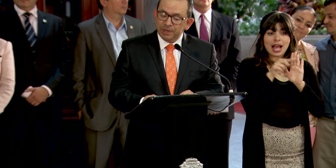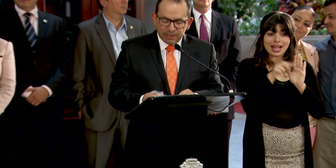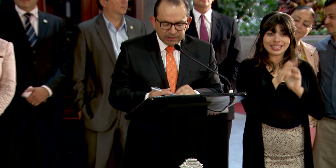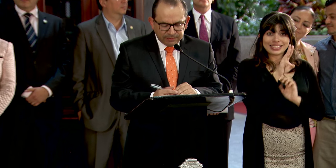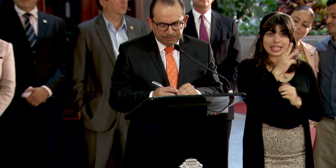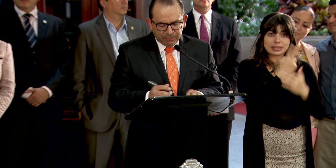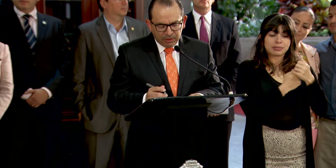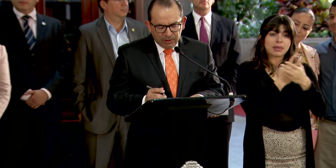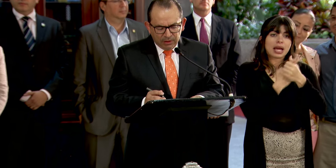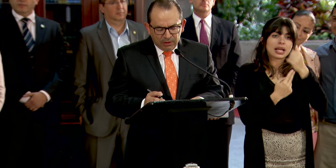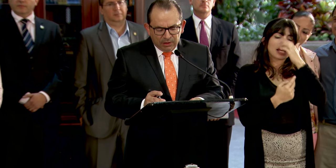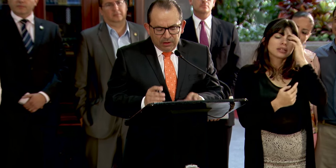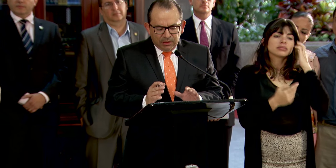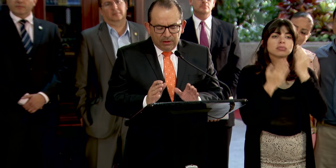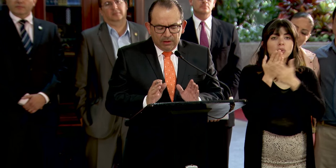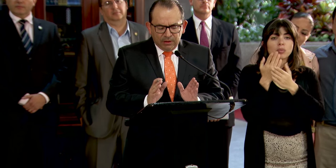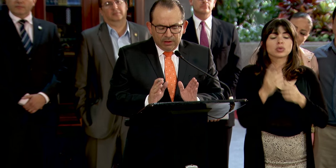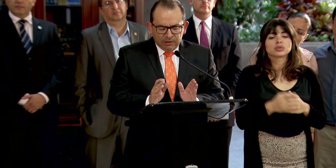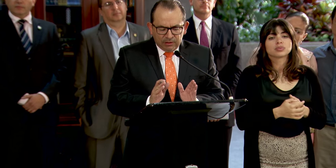estas seis parejas,